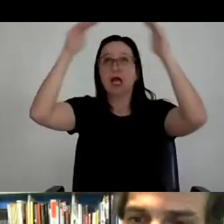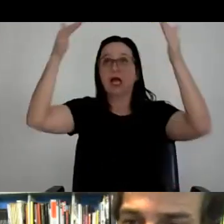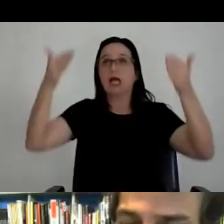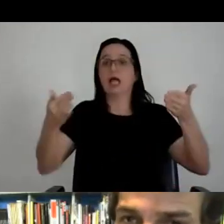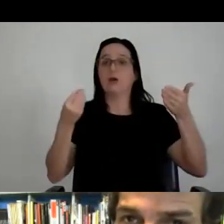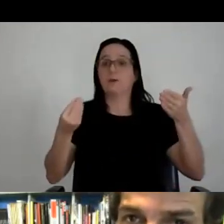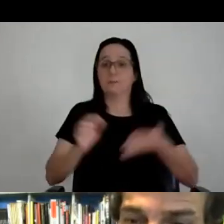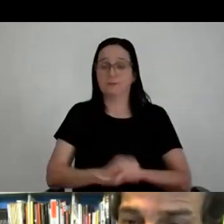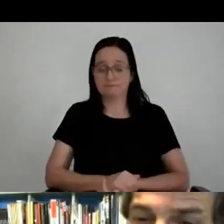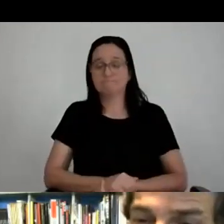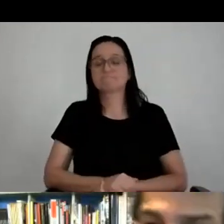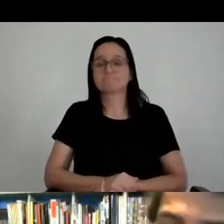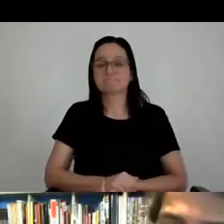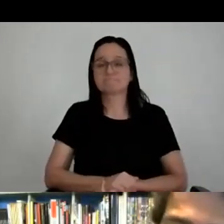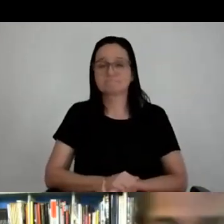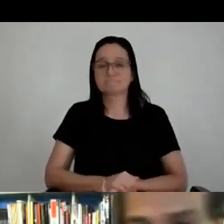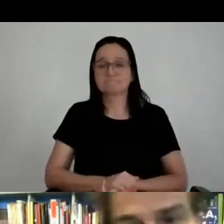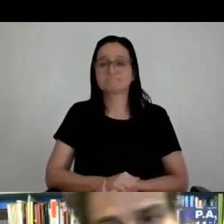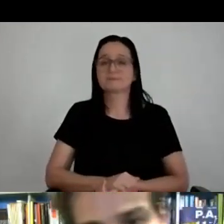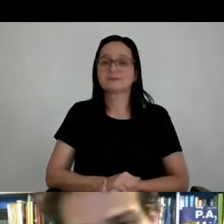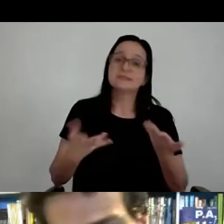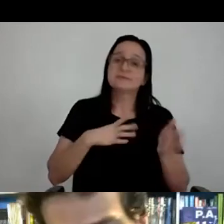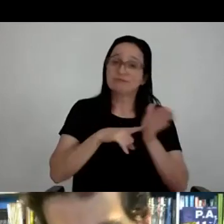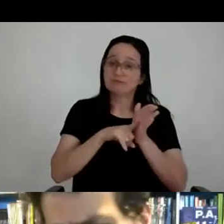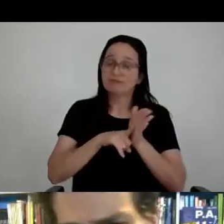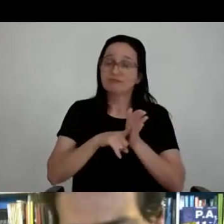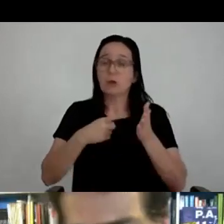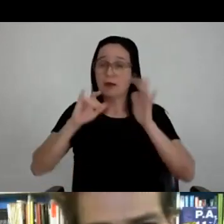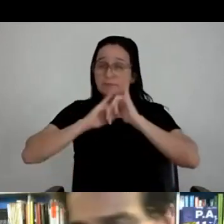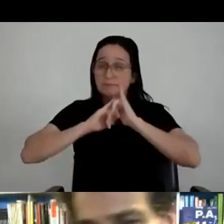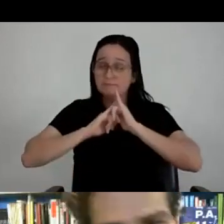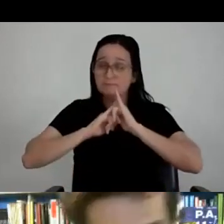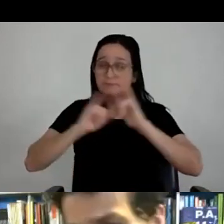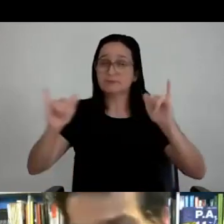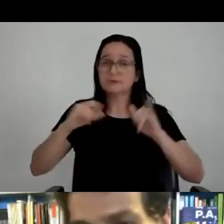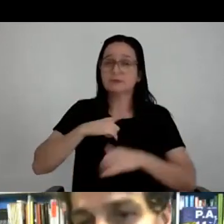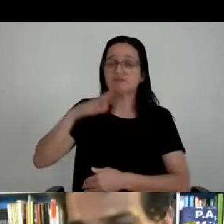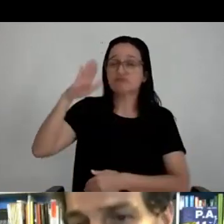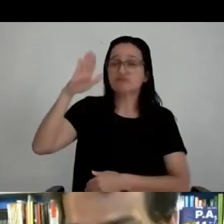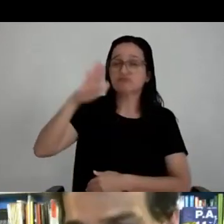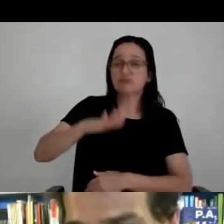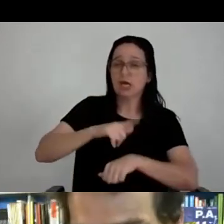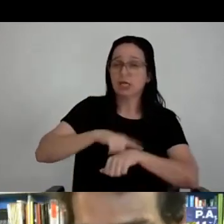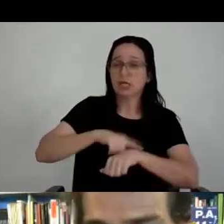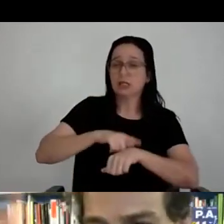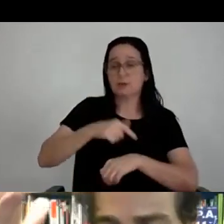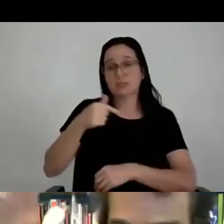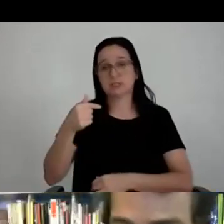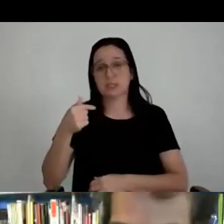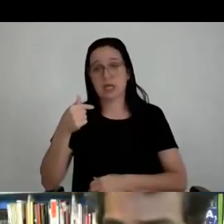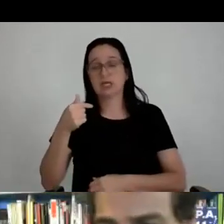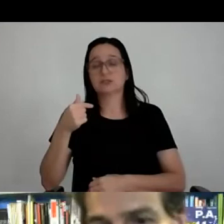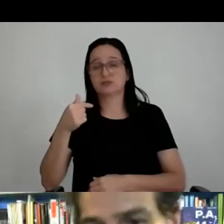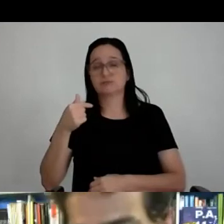aí queriam transmitir o show no pôr do sol, e a gente jogou para as sete da noite, sete e meia, porque tinha que esperar passar a chuva, isso,